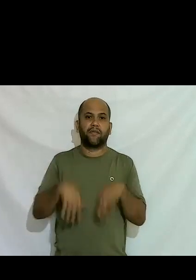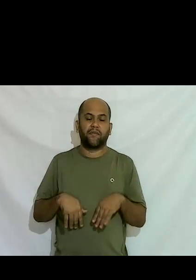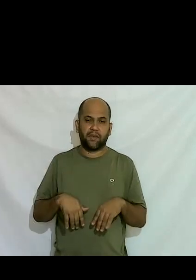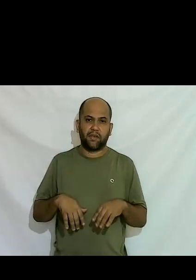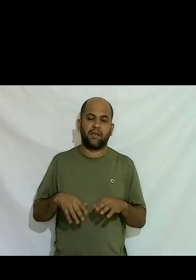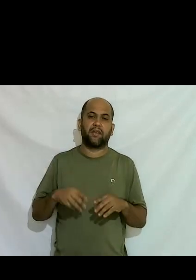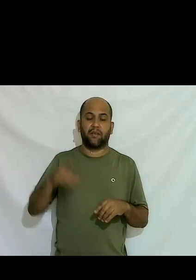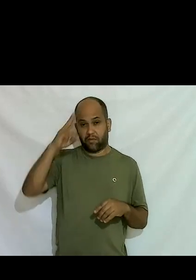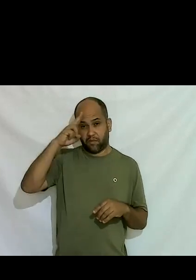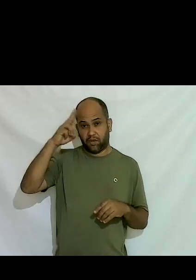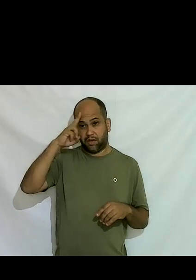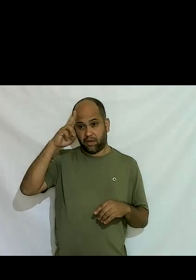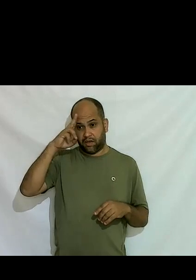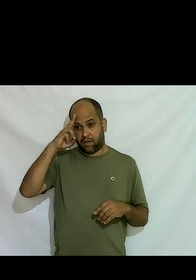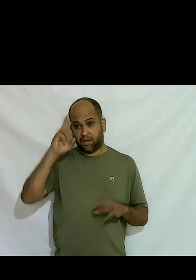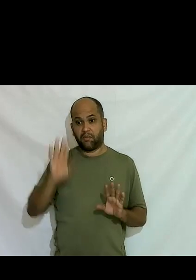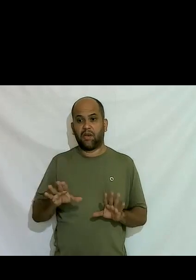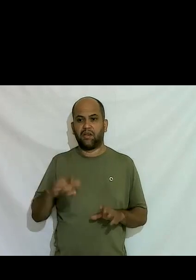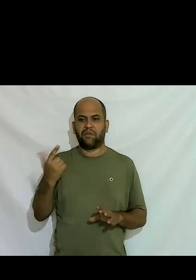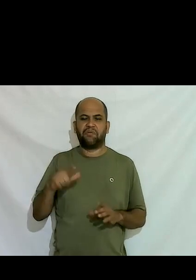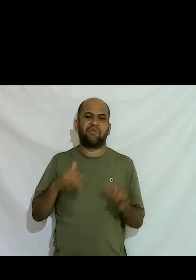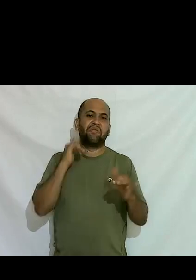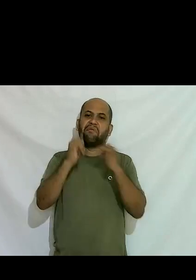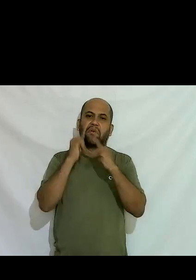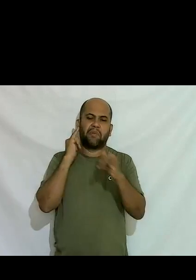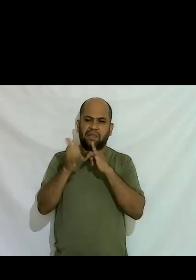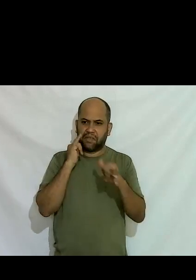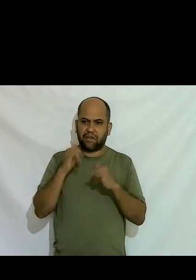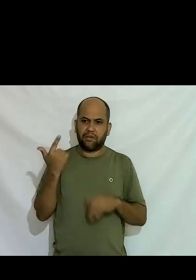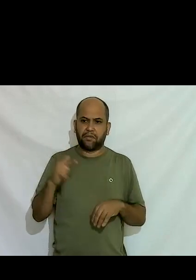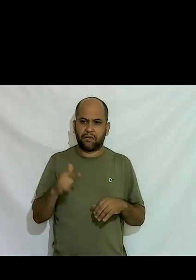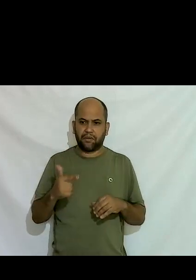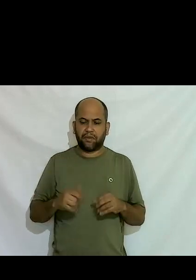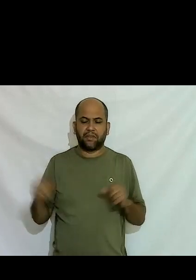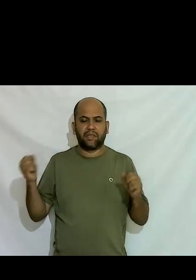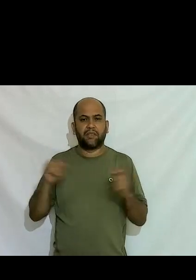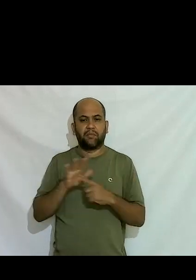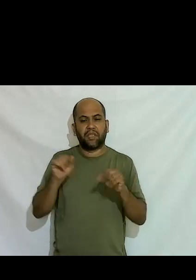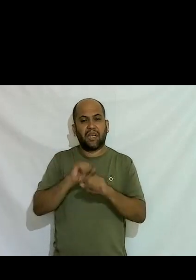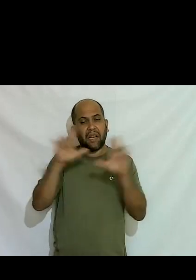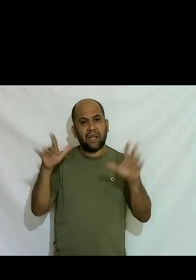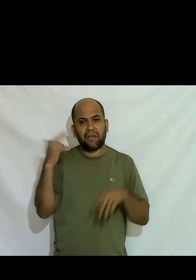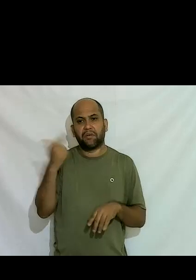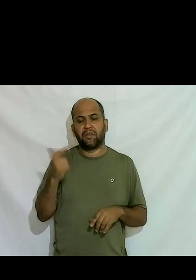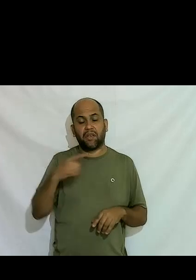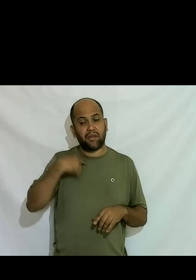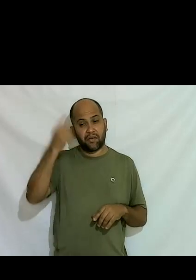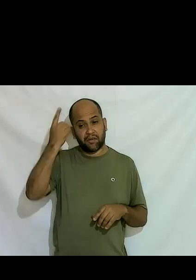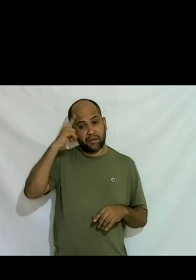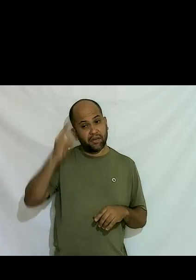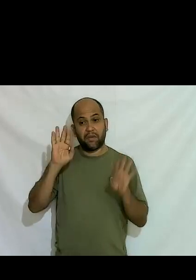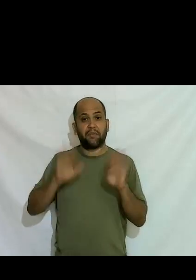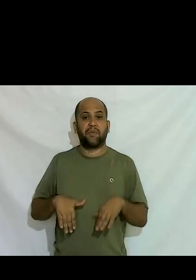mas ainda ainda não havia muita informação ainda não havia muito esclarecimento eu ainda não sabia muito bem o que eu era